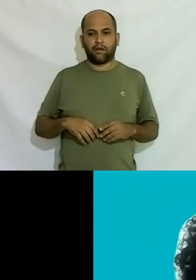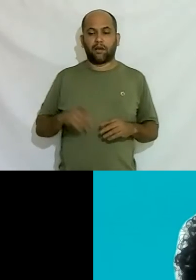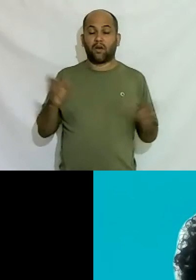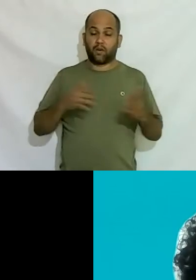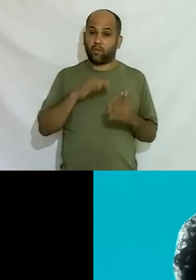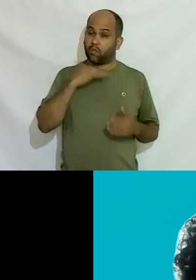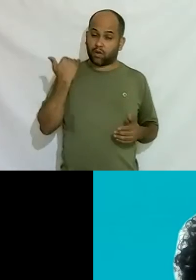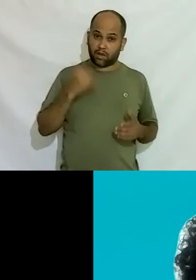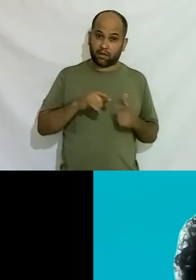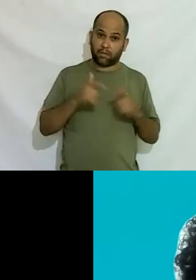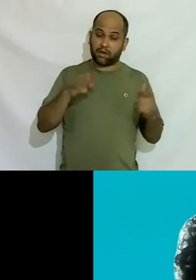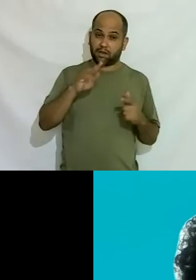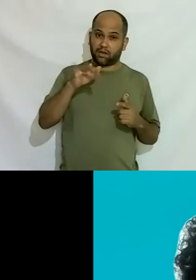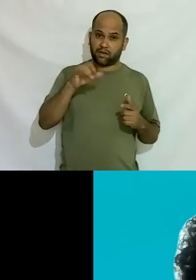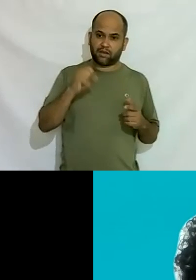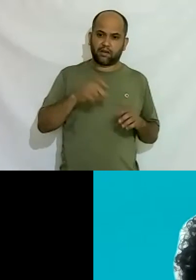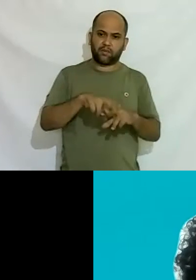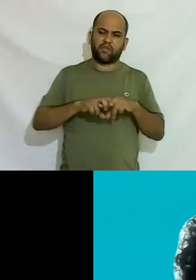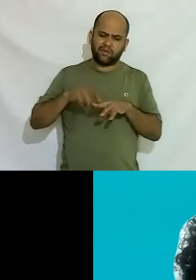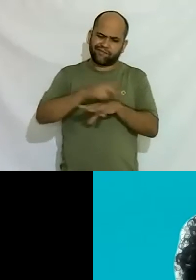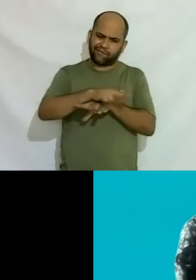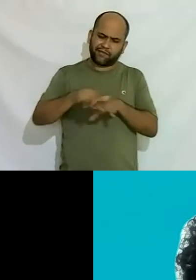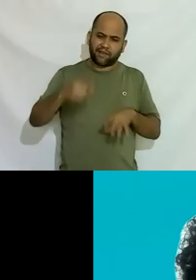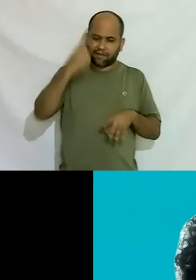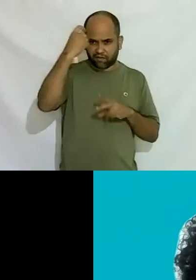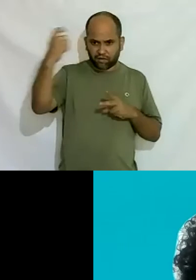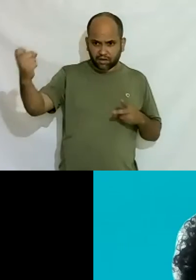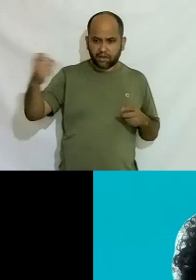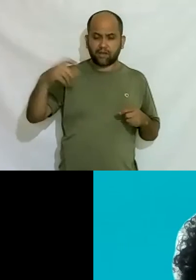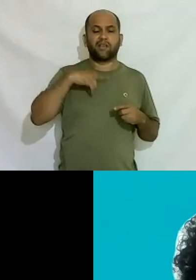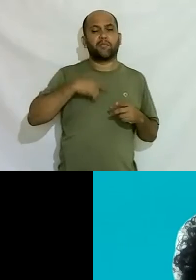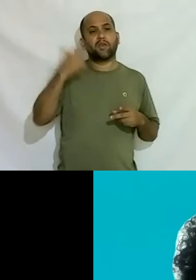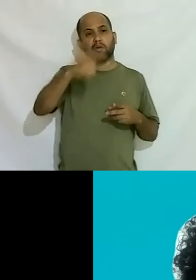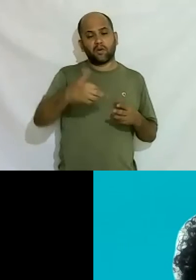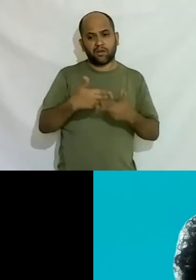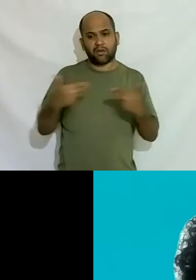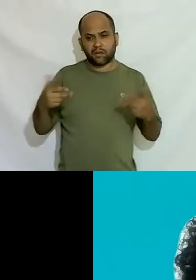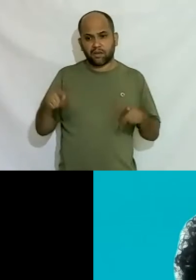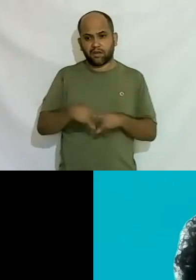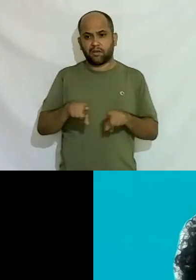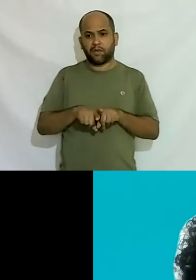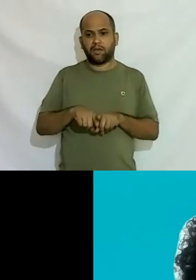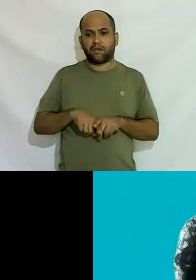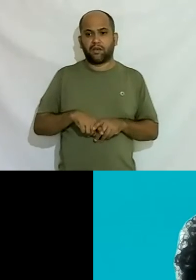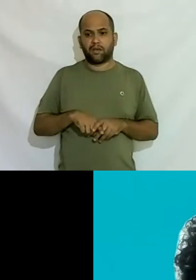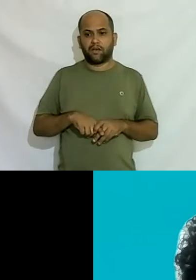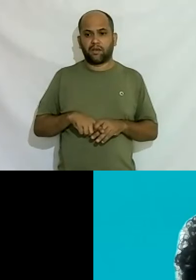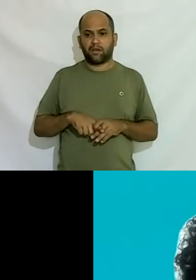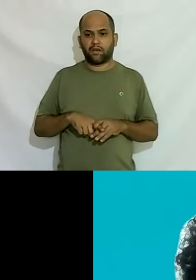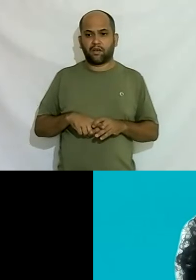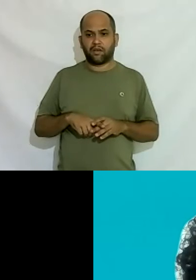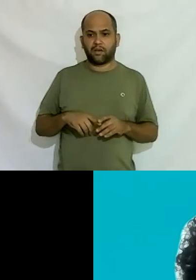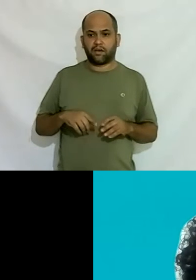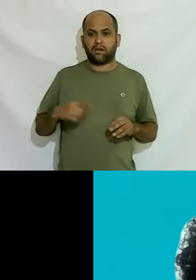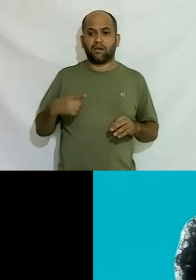trans também por uma série de questões além da violência mas por causa de uma série de outras questões enfim que não vem ao caso mas que